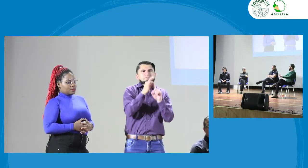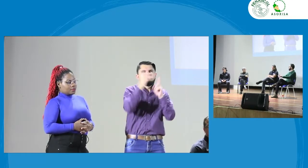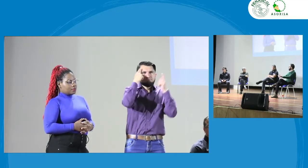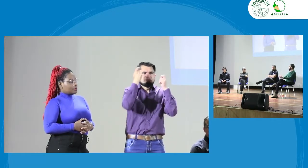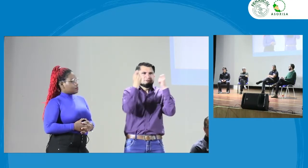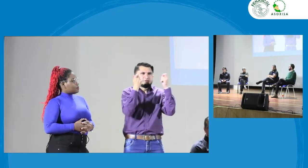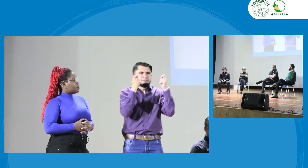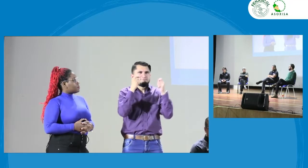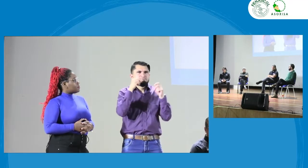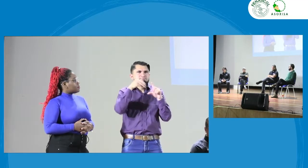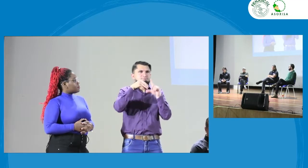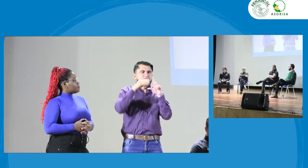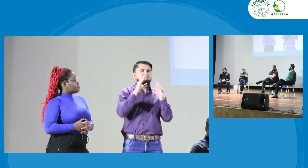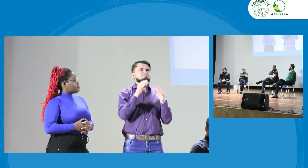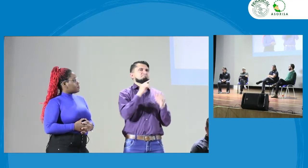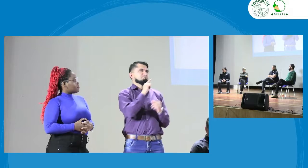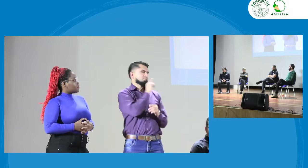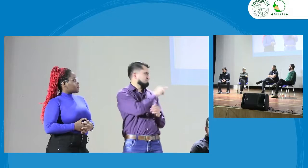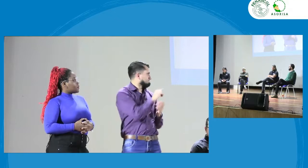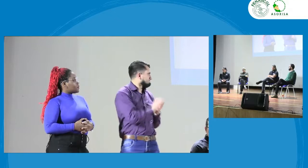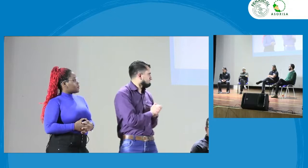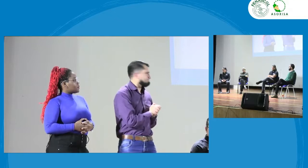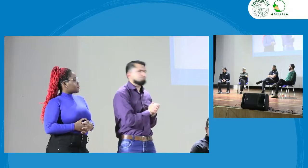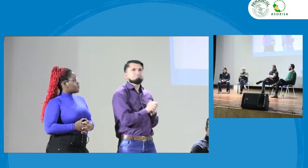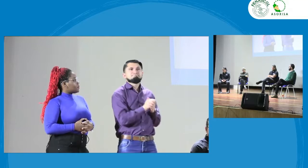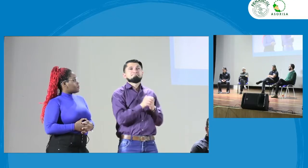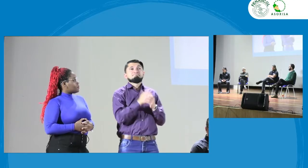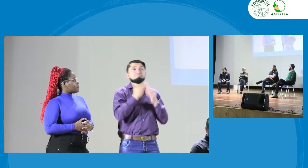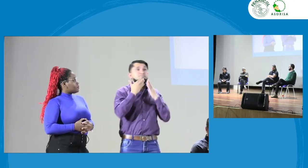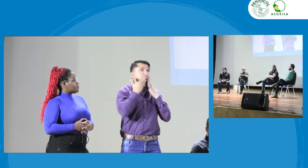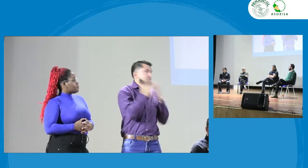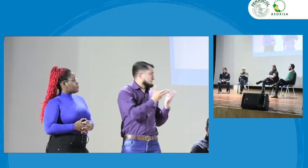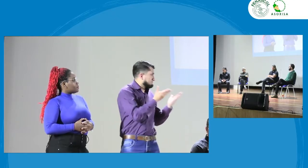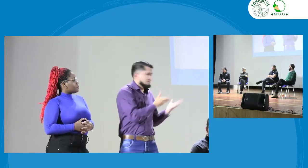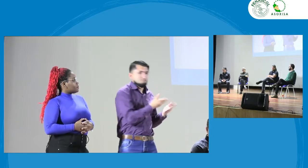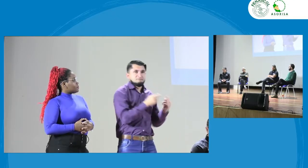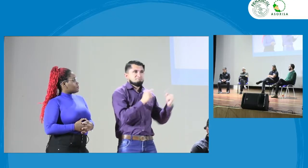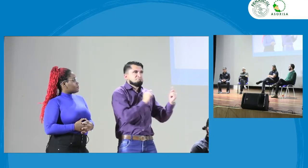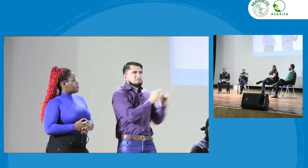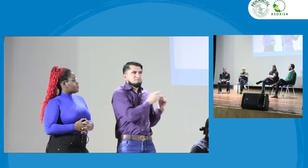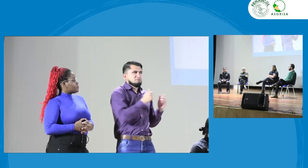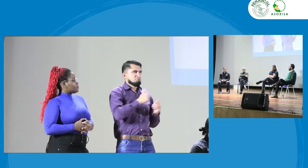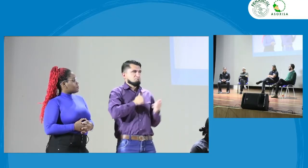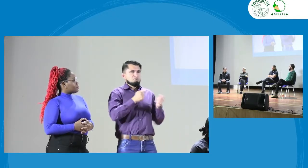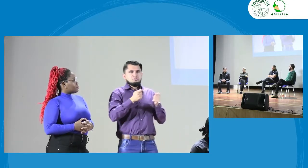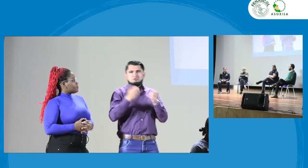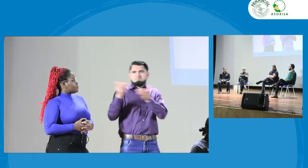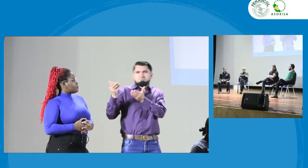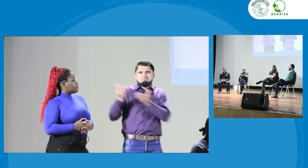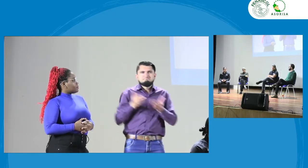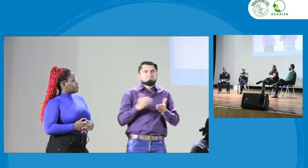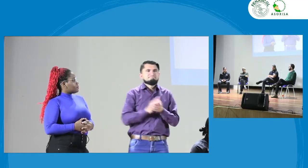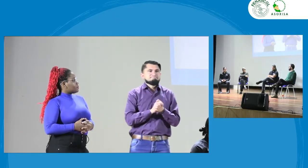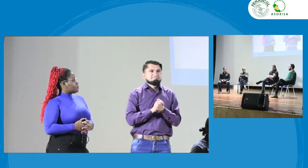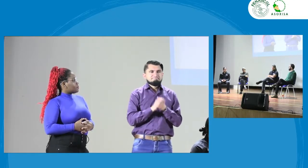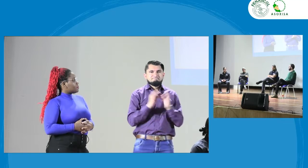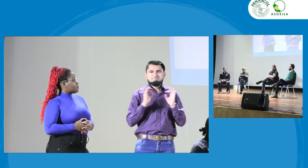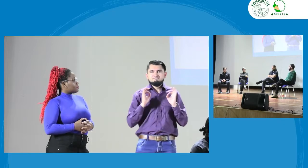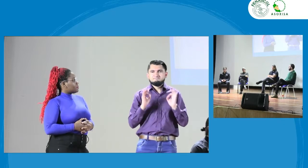Gobierno Nacional, que es parte de lo que ha sido su maestría. Entonces, ellos tres, a la